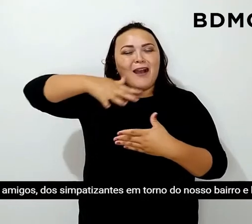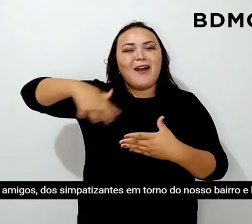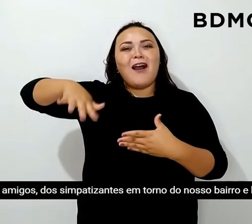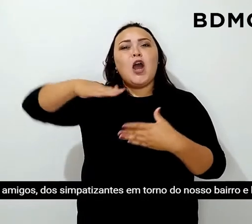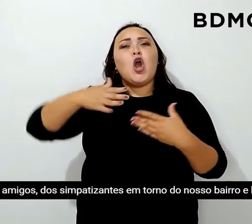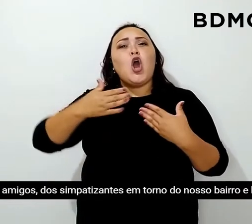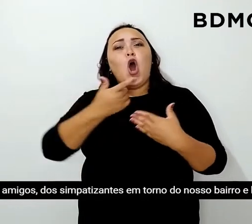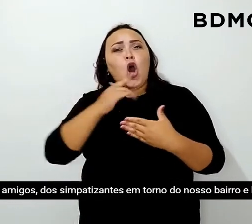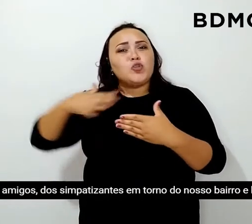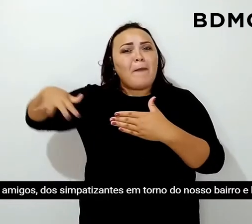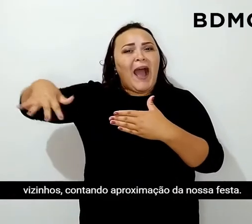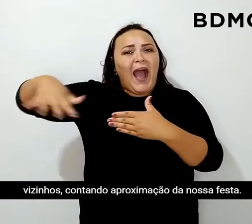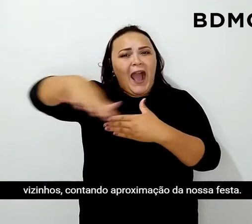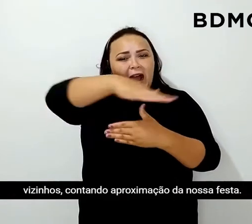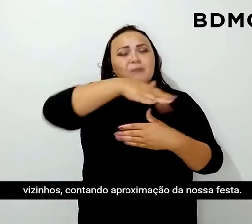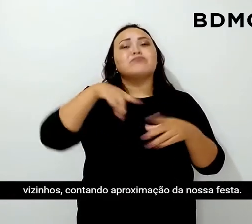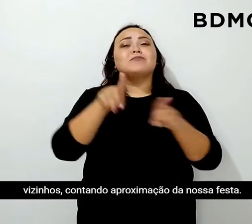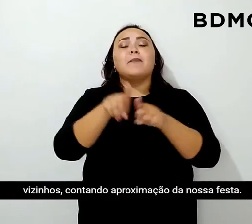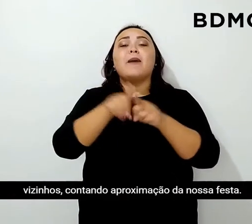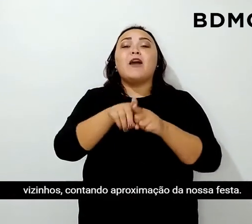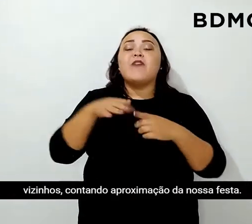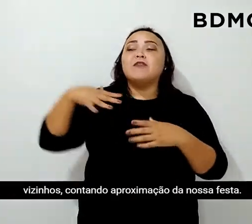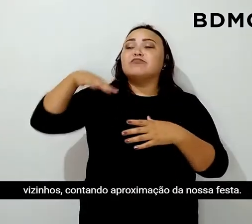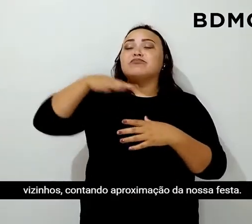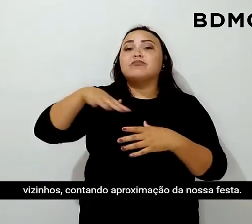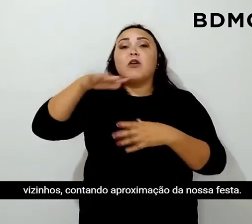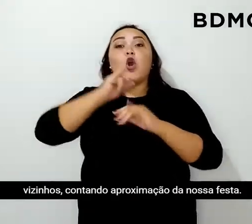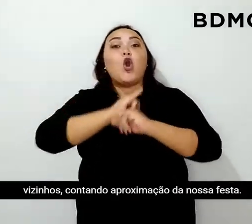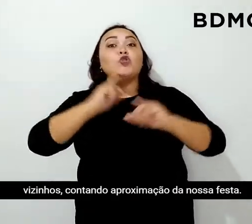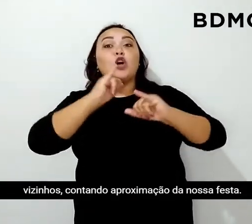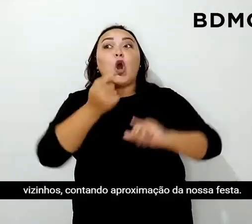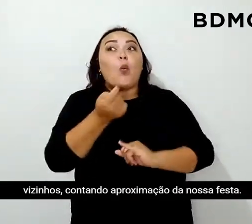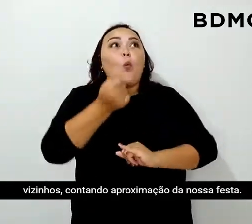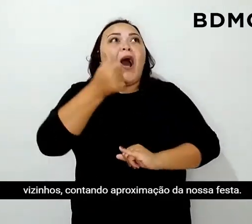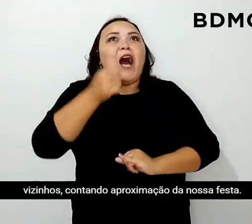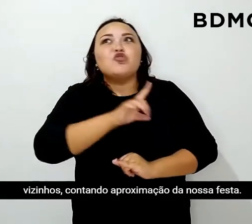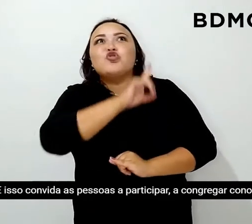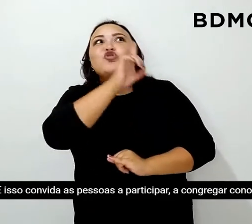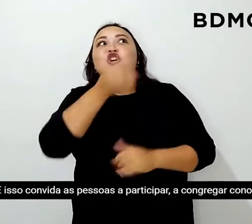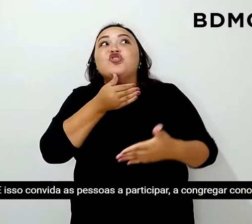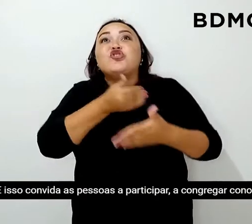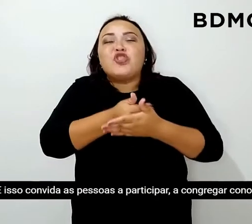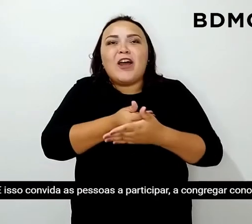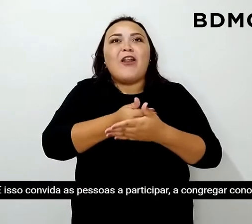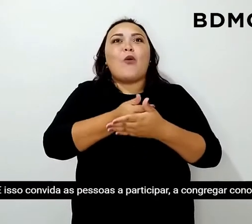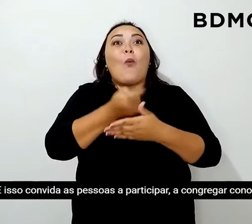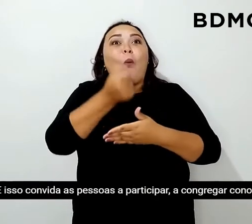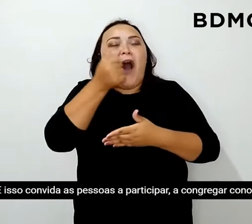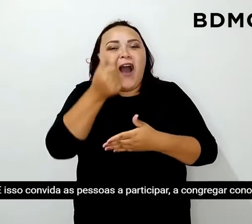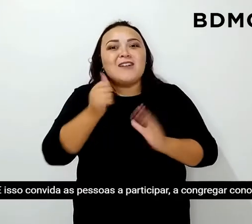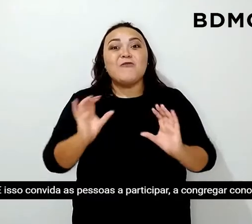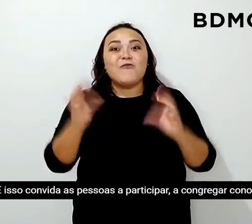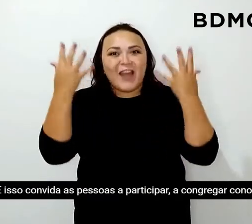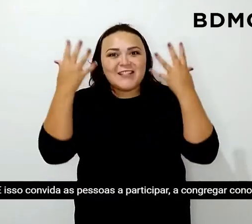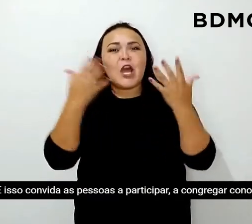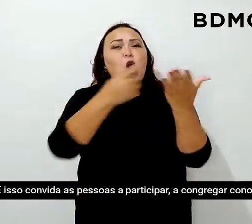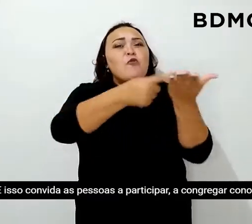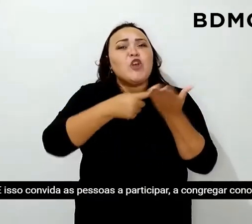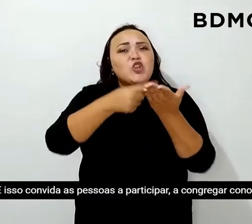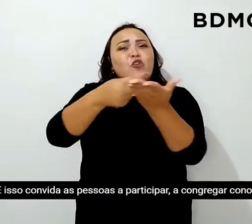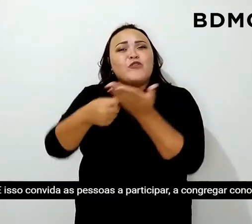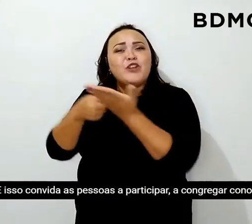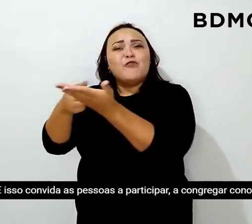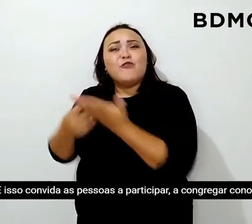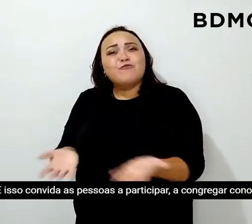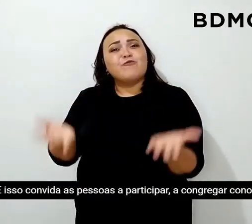e bairros vizinhos contando a aproximação da nossa festa. E é isso, ele convida as pessoas a